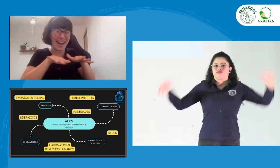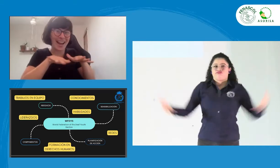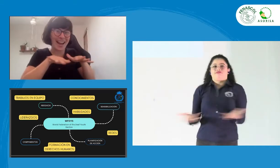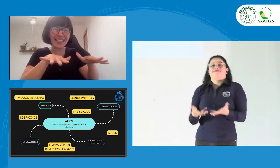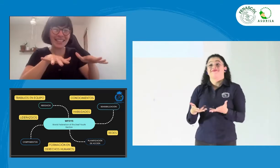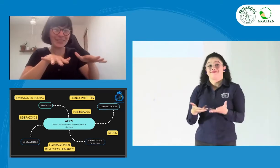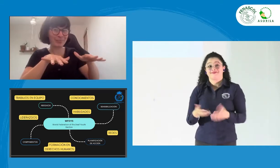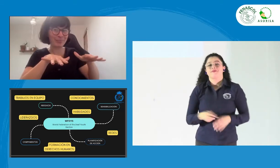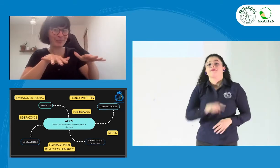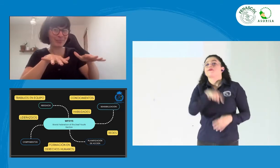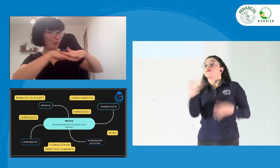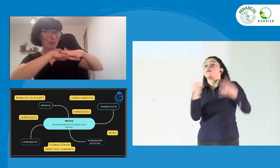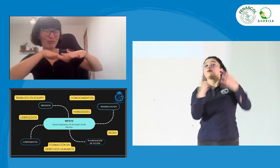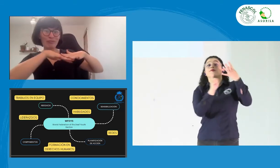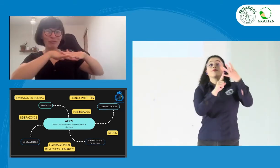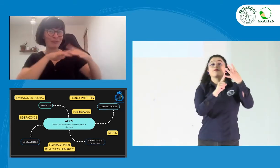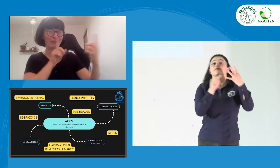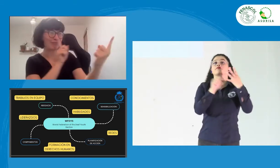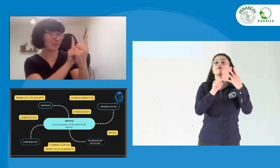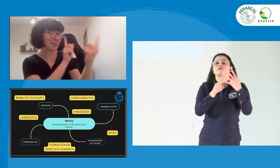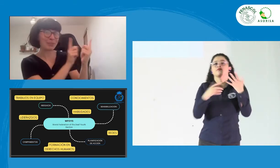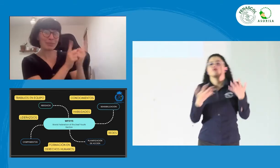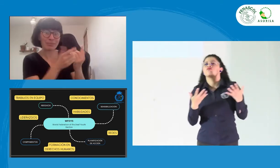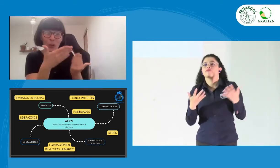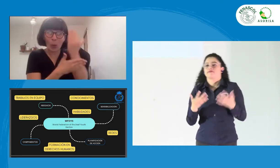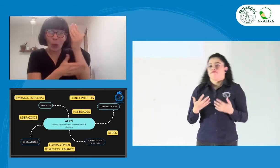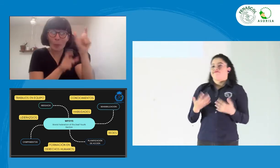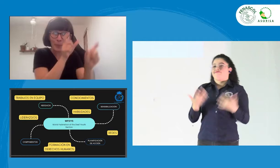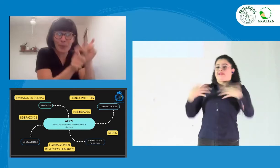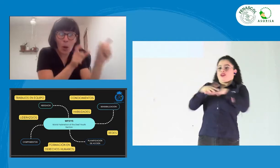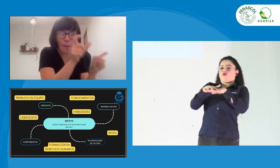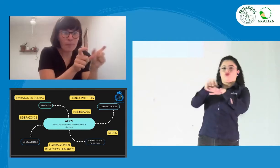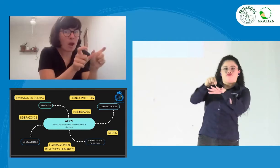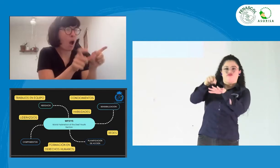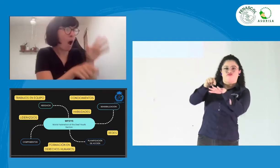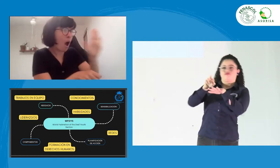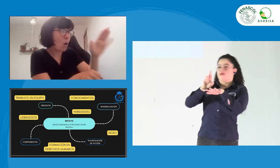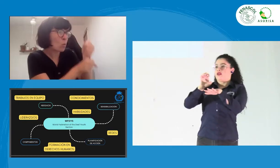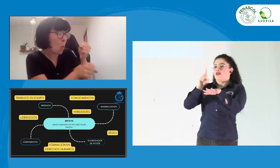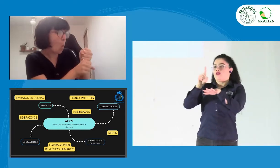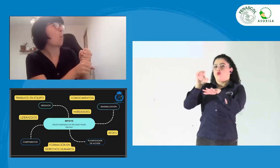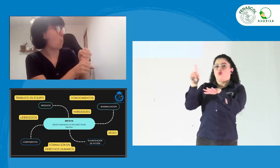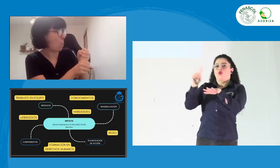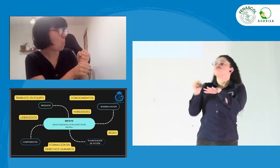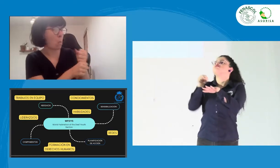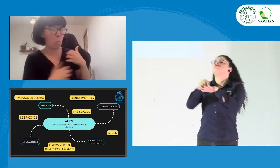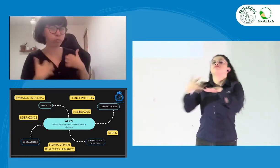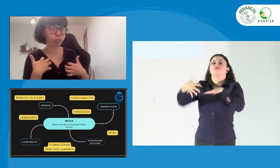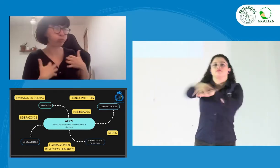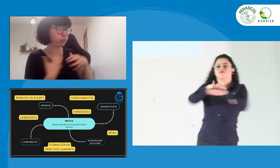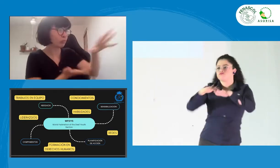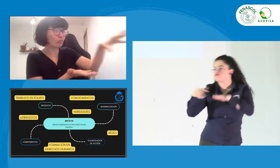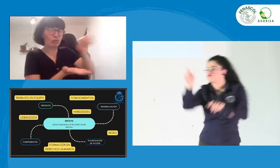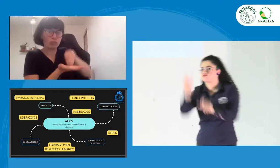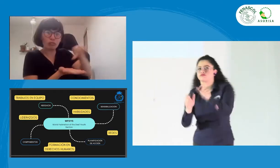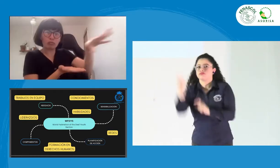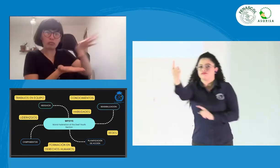tipo de desarrollo de habilidades. También tenemos las redes. Las redes son las que nos van a ayudar a conocer